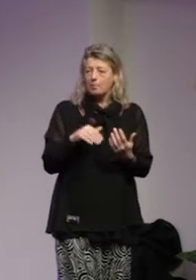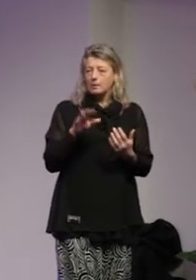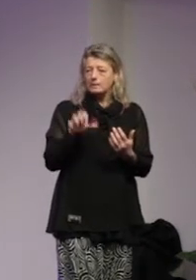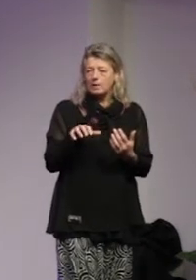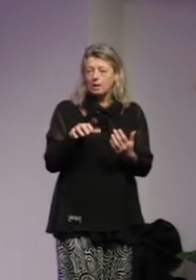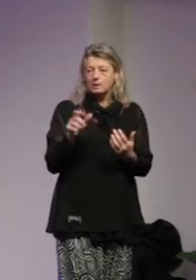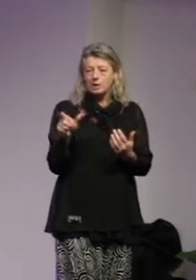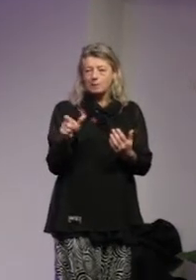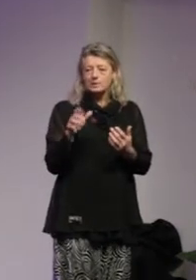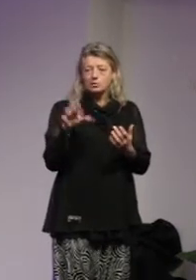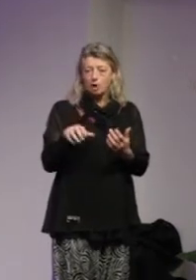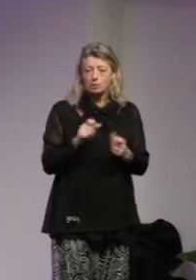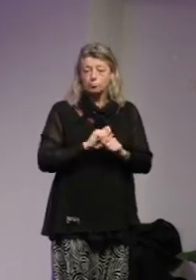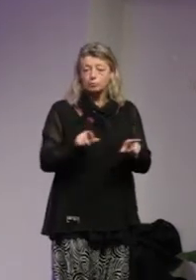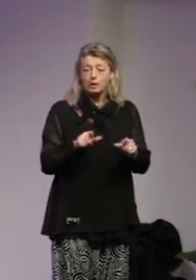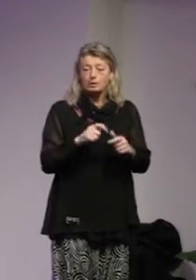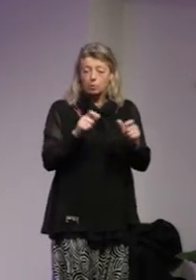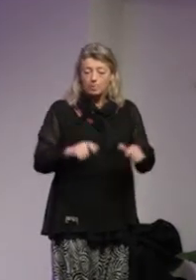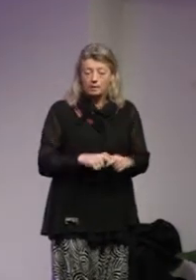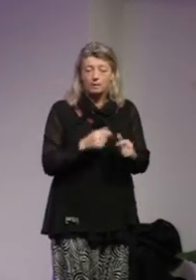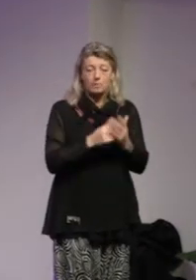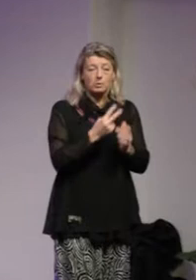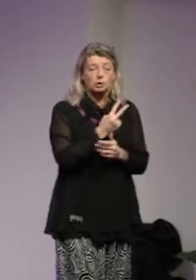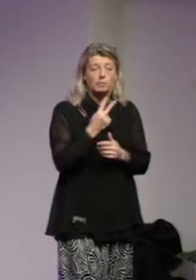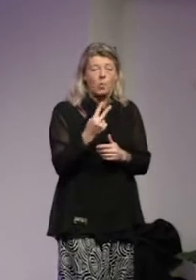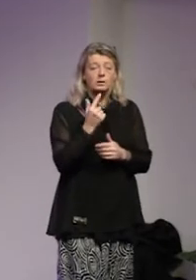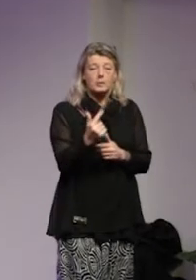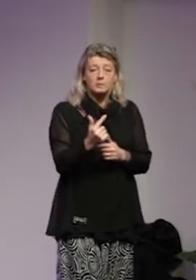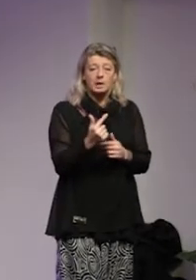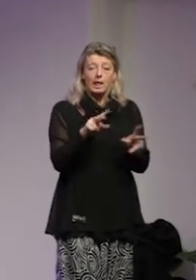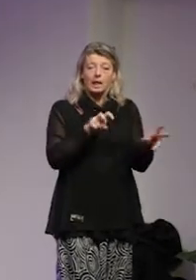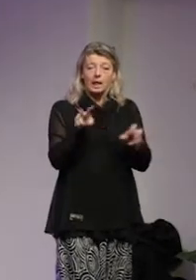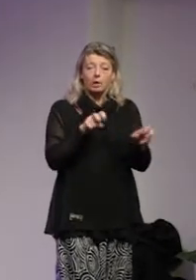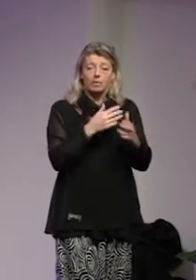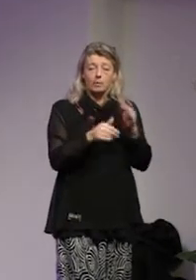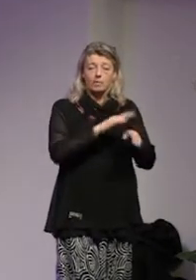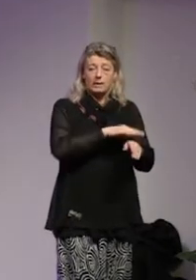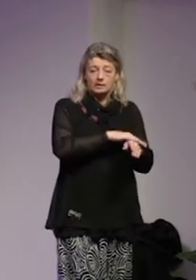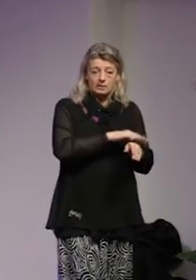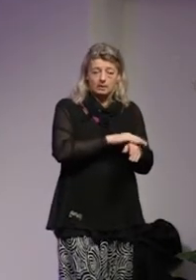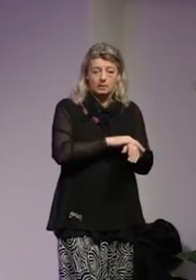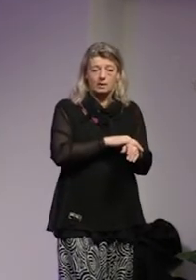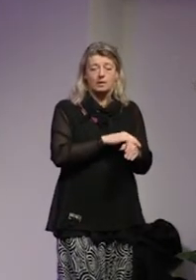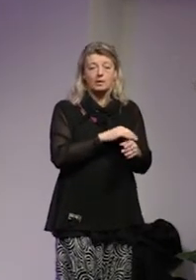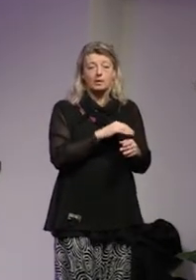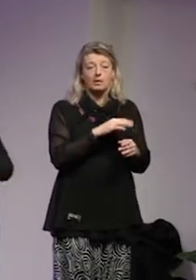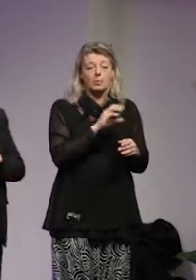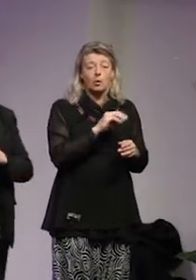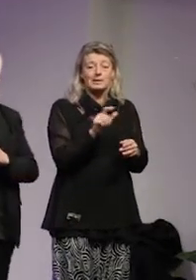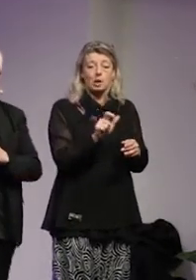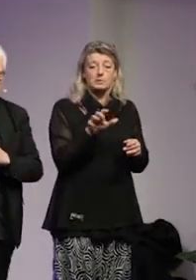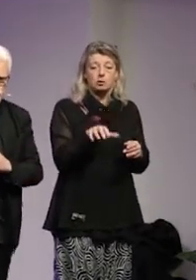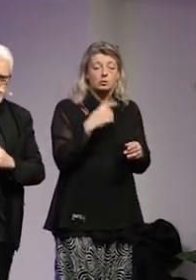staten visar att av 22 000 rekryter som hade kommit från väst så hade enligt islamiska